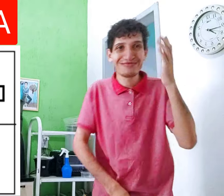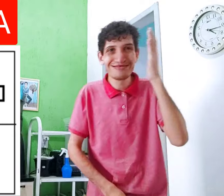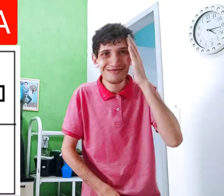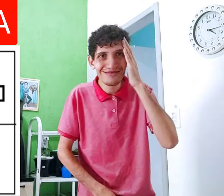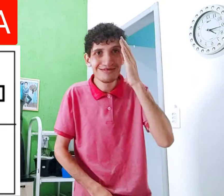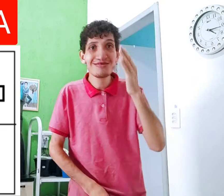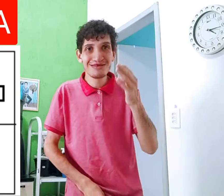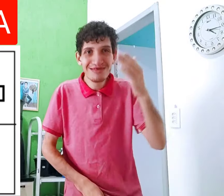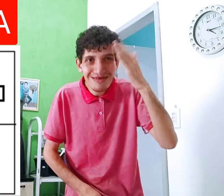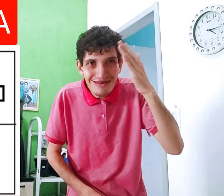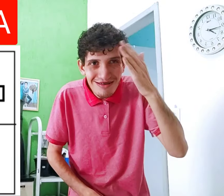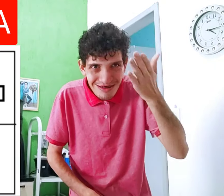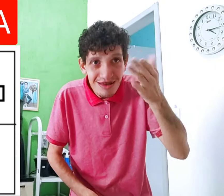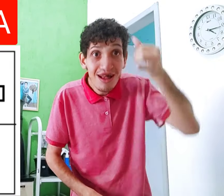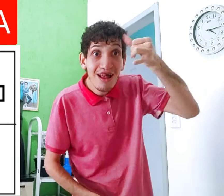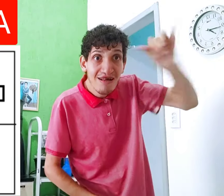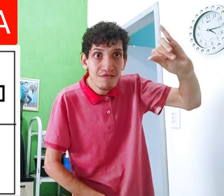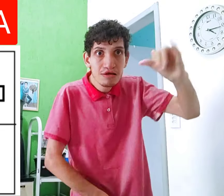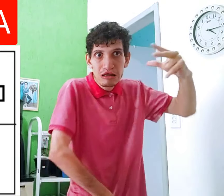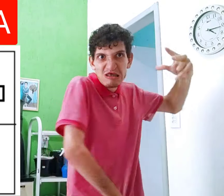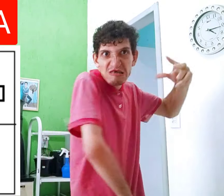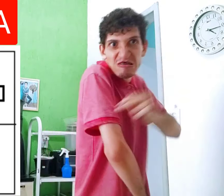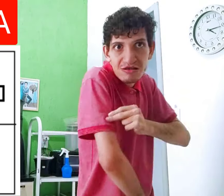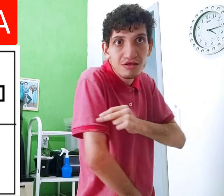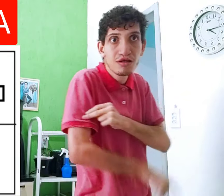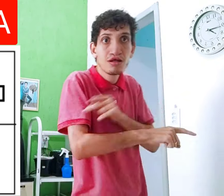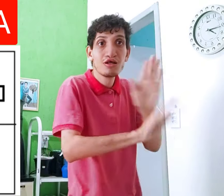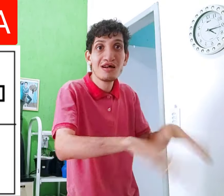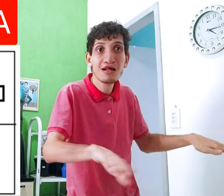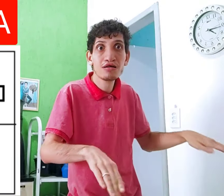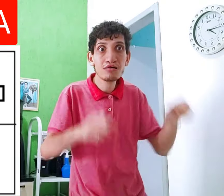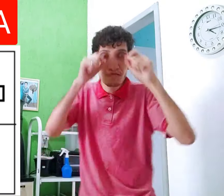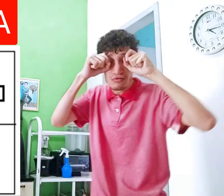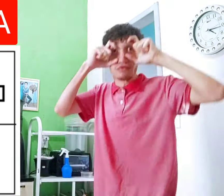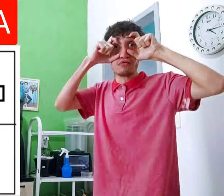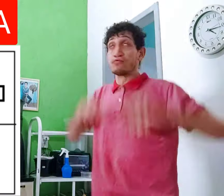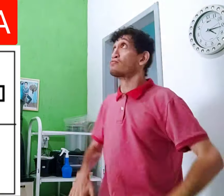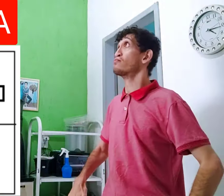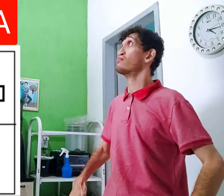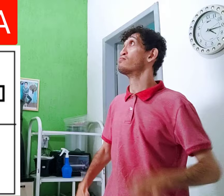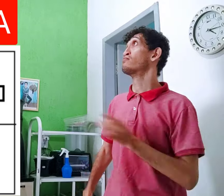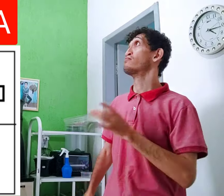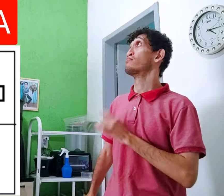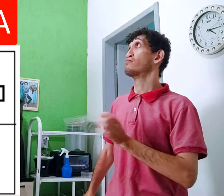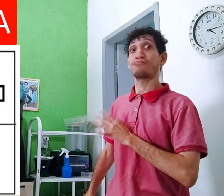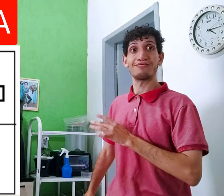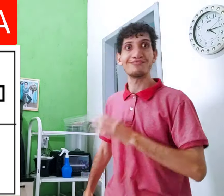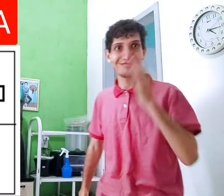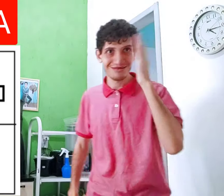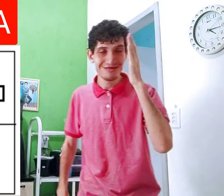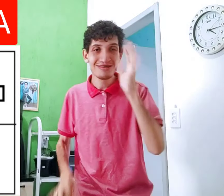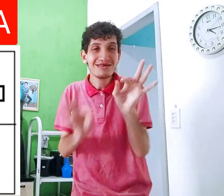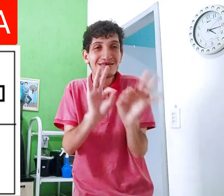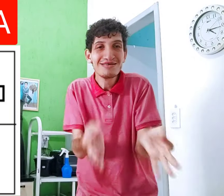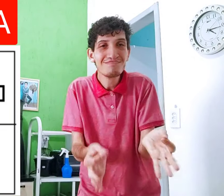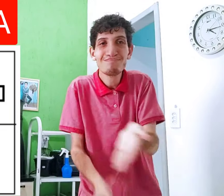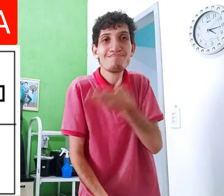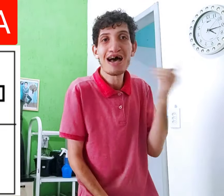criança aceitou para uma vacina, entendeu? Então a gente vai evitar esse sinal agora, porque assusta as crianças, que estão com medo.